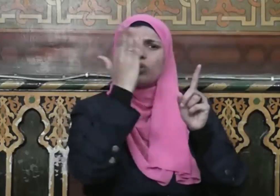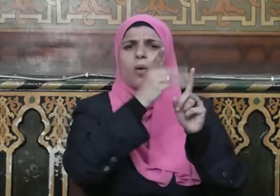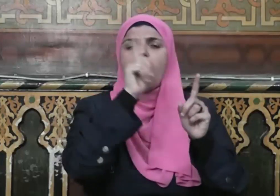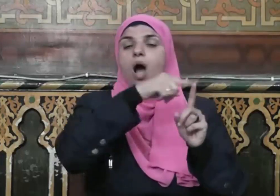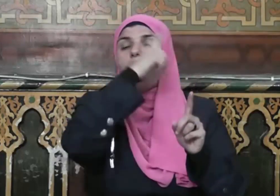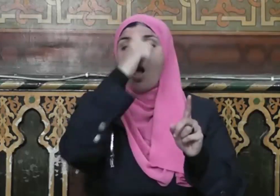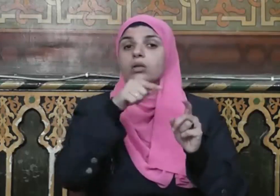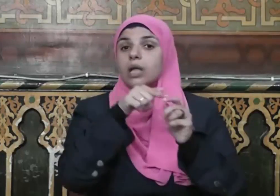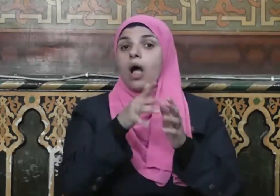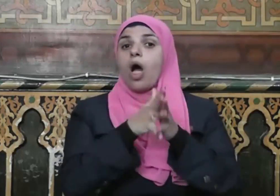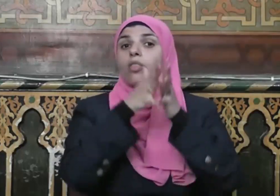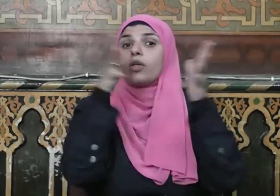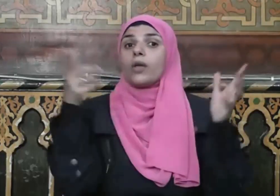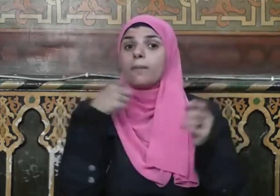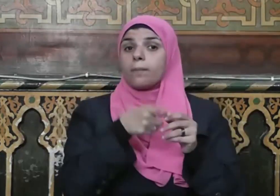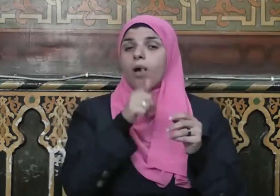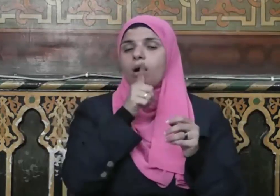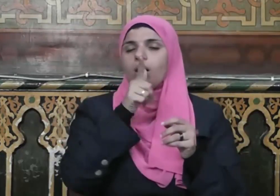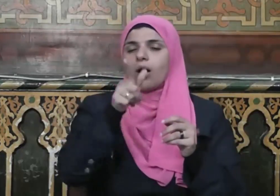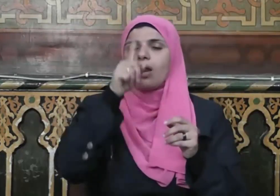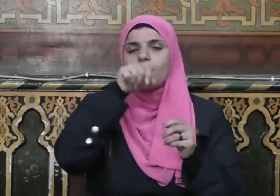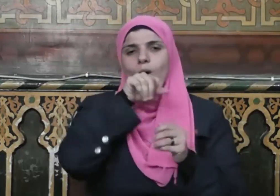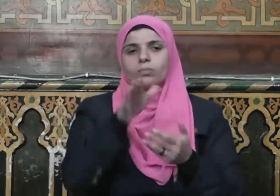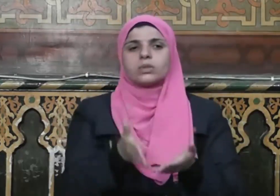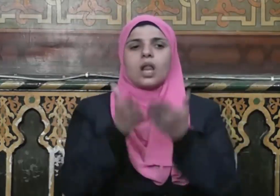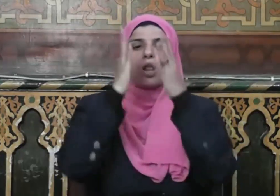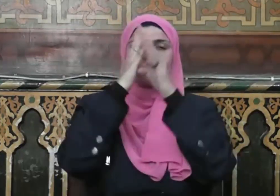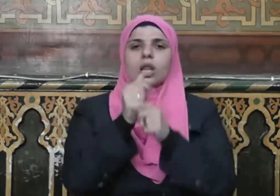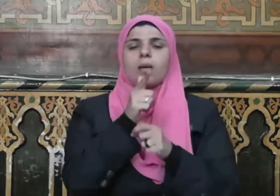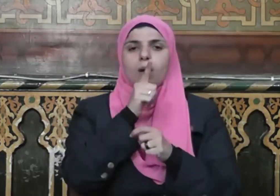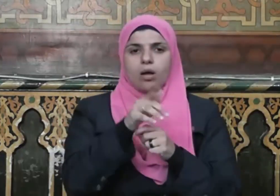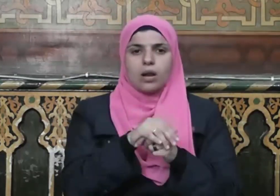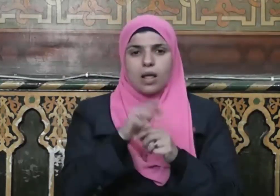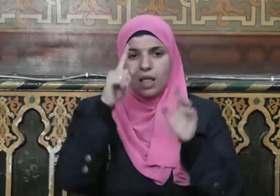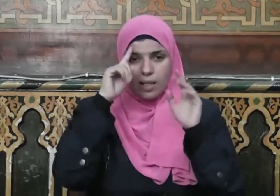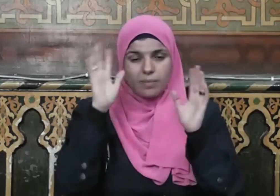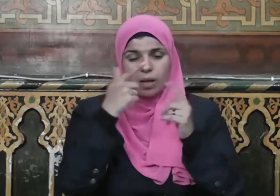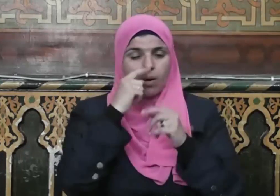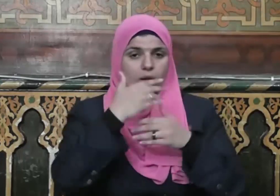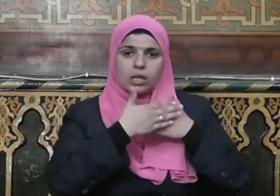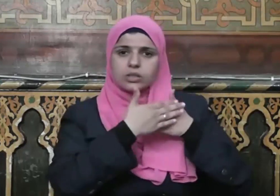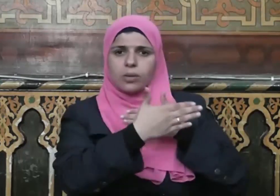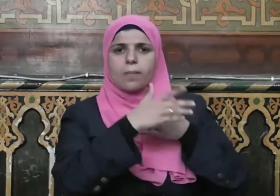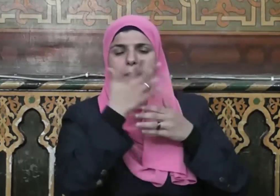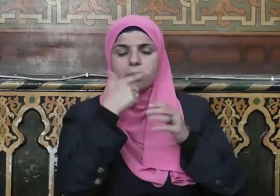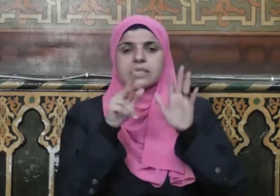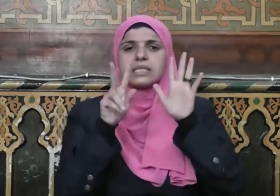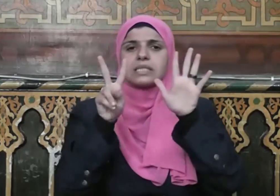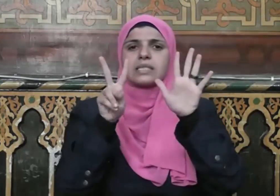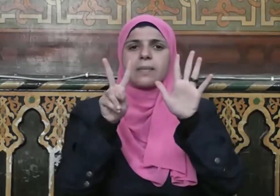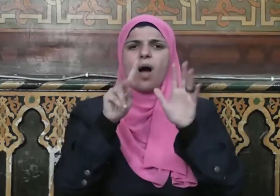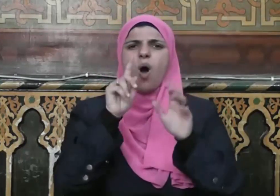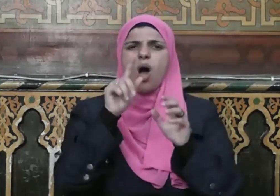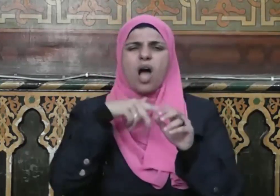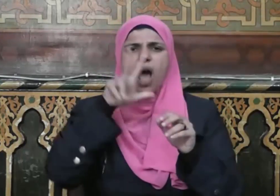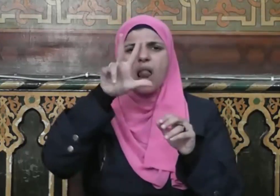وعده من الكبائر فقال صلى الله عليه وسلم اجدنبوا السبع الموبقات